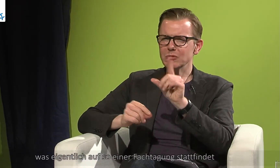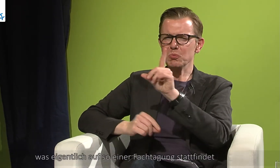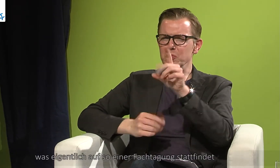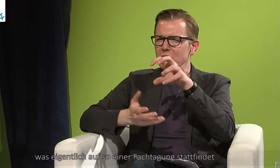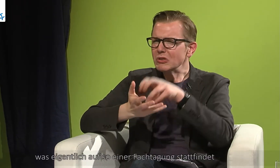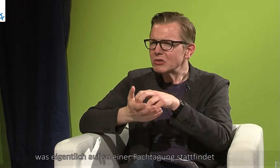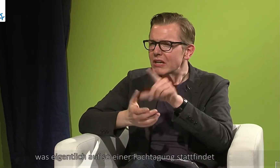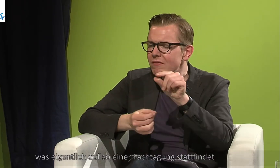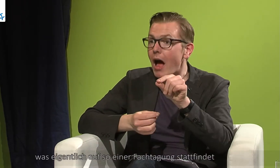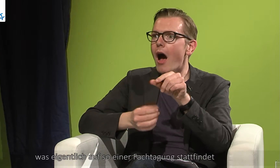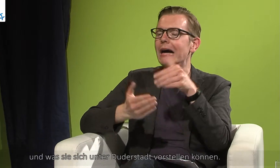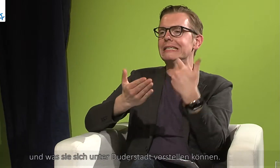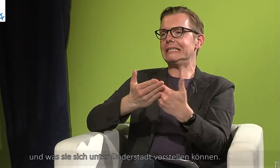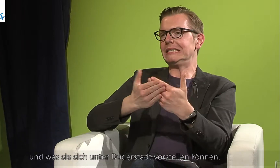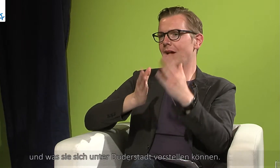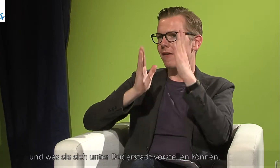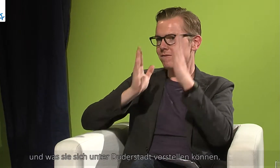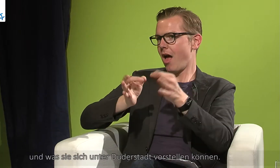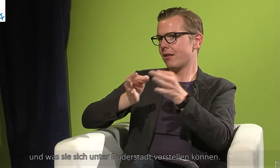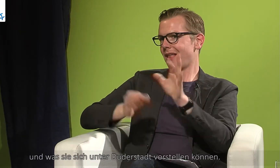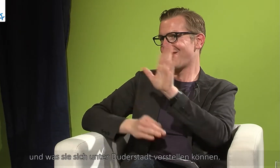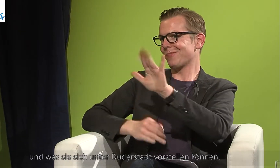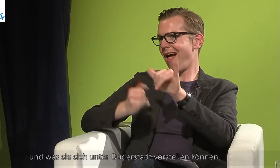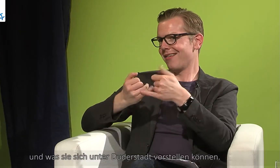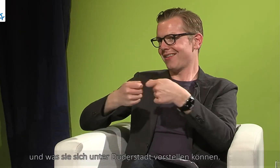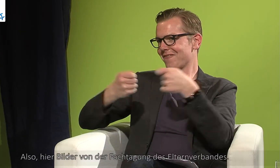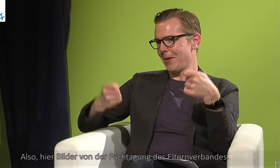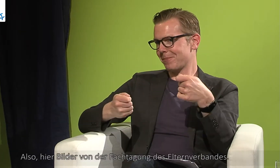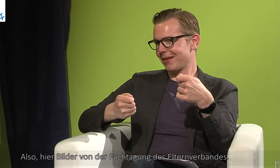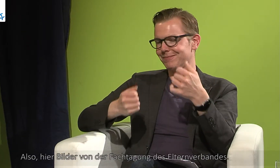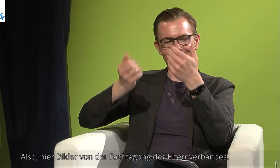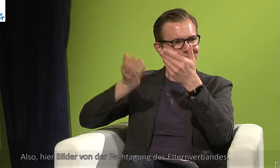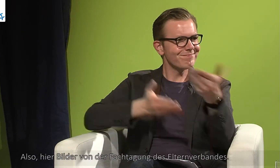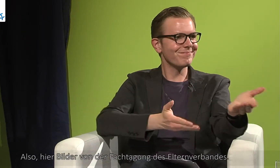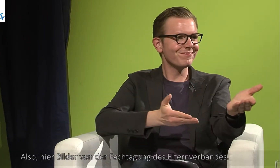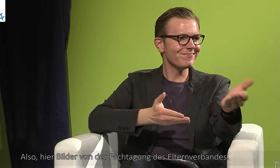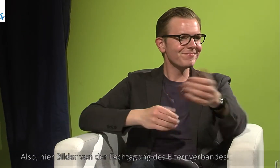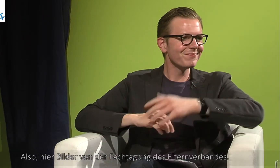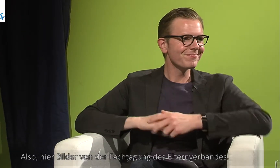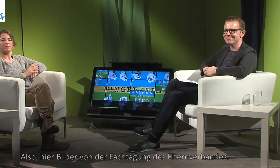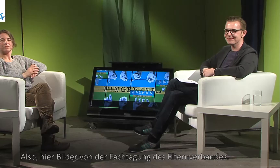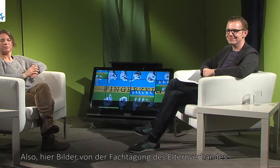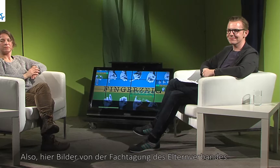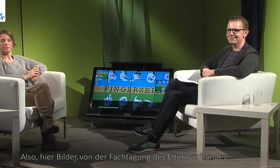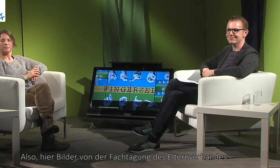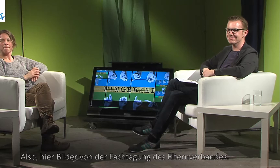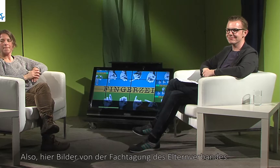Fachtagung stattfindet und was sie sich unter Duderstadt vorstellen können. Also hier Bilder von der Fachtagung des Elternverbandes.